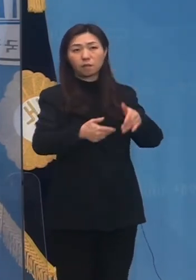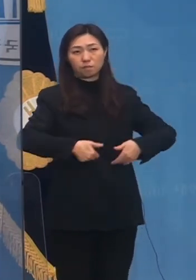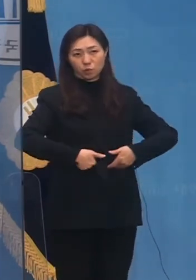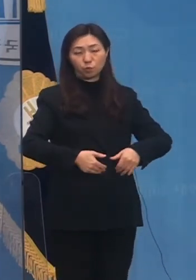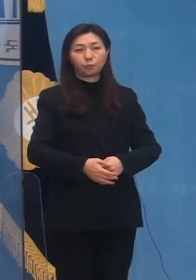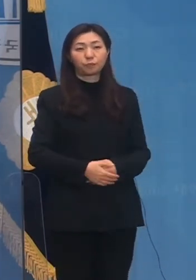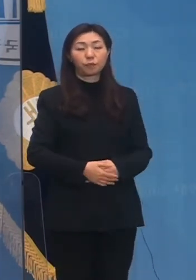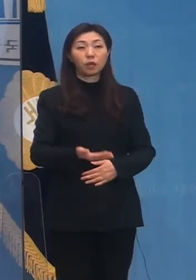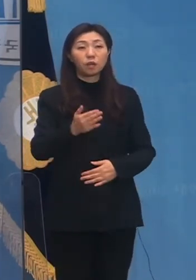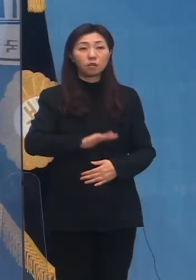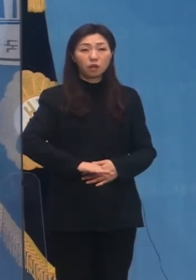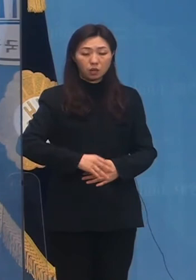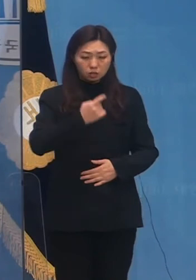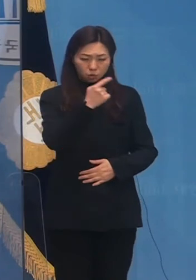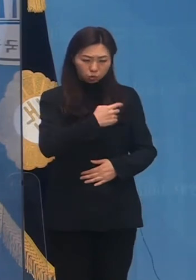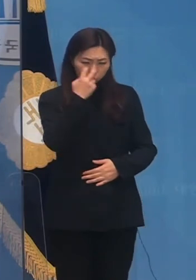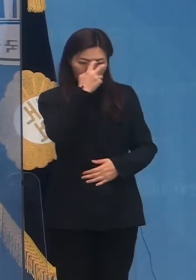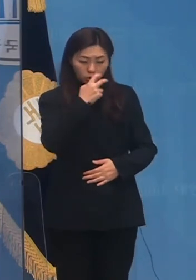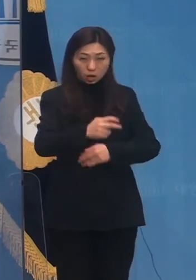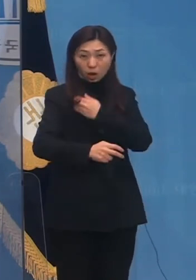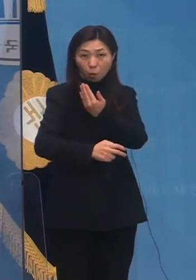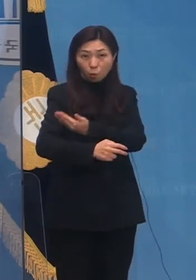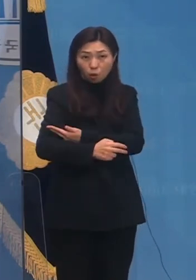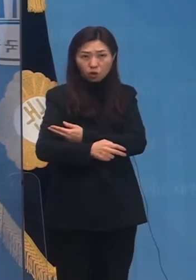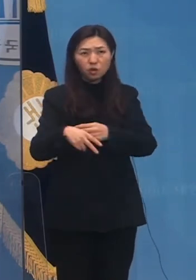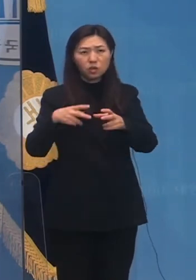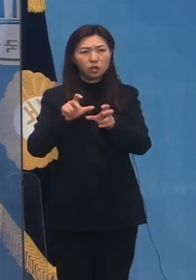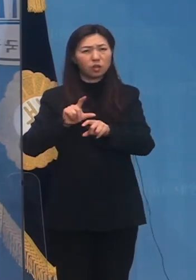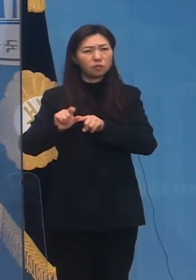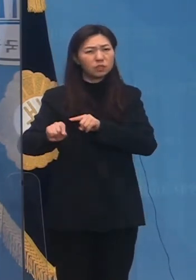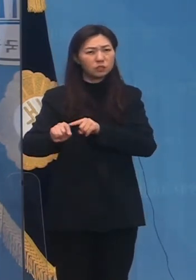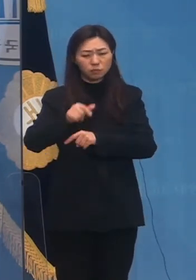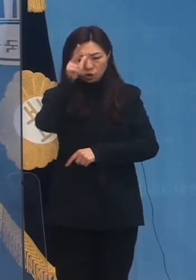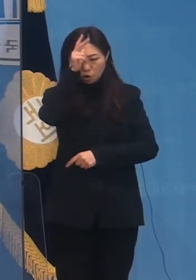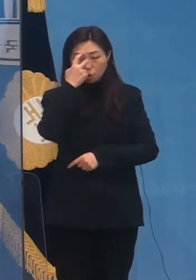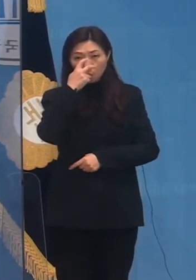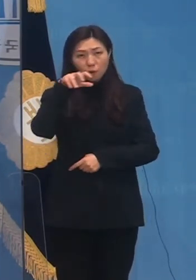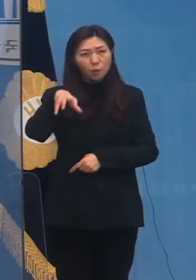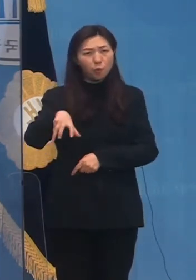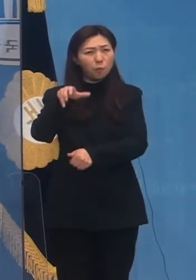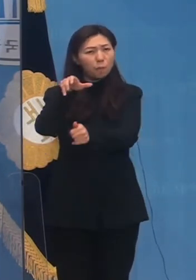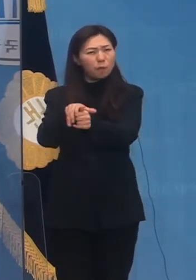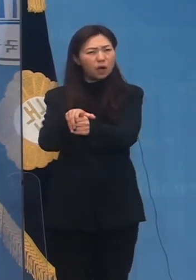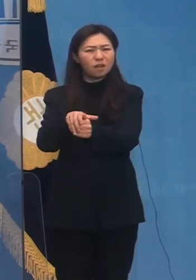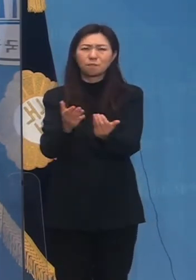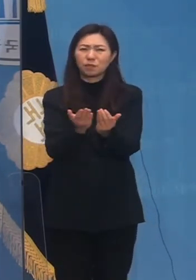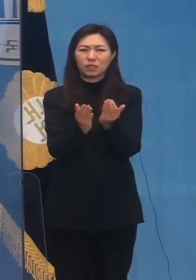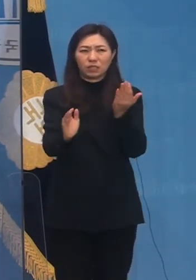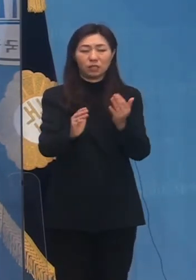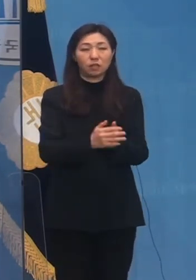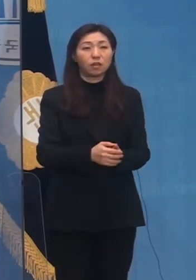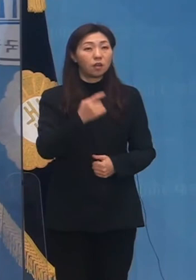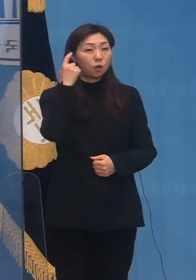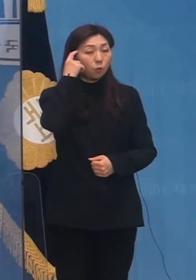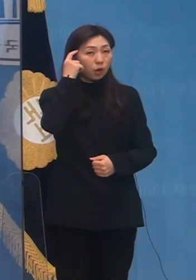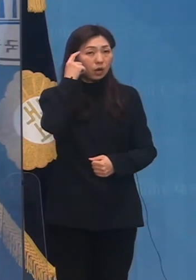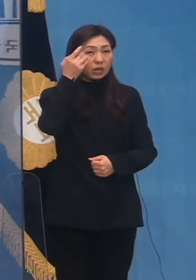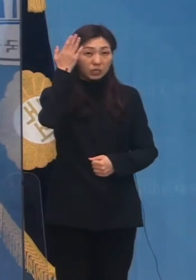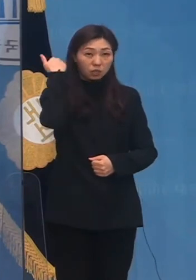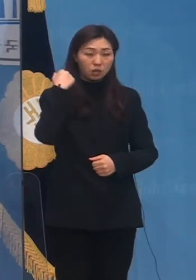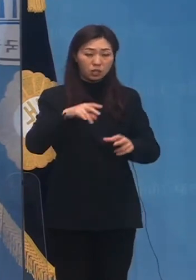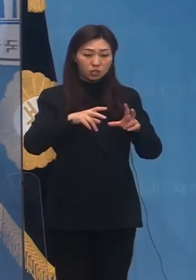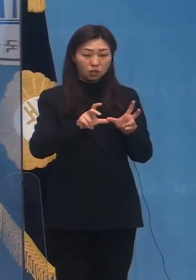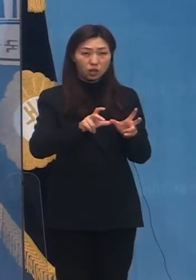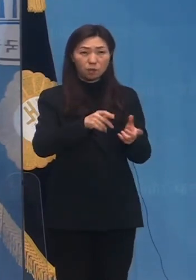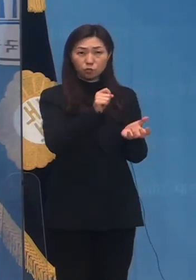사실상 수사지휘권을 성남시청이 행사하는 것은 부당합니다. 성남시청은 그동안 성남FC 후원금